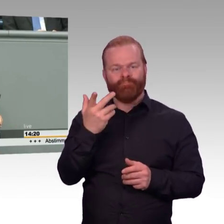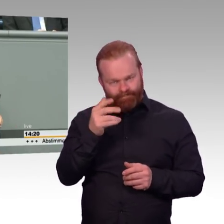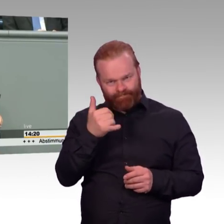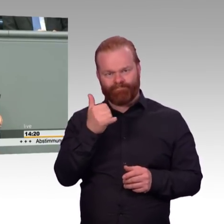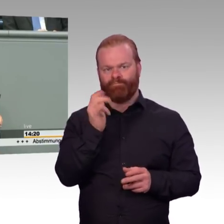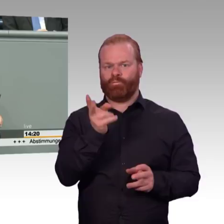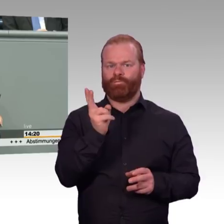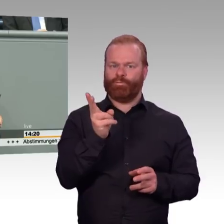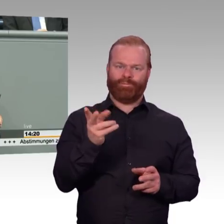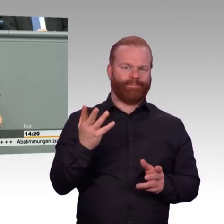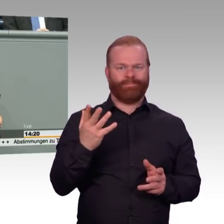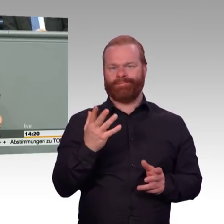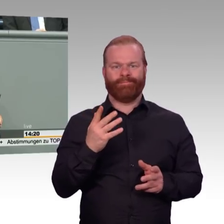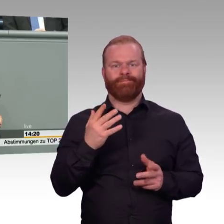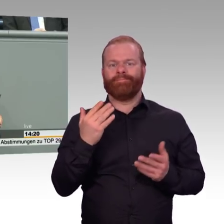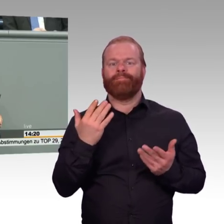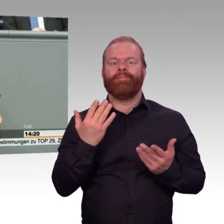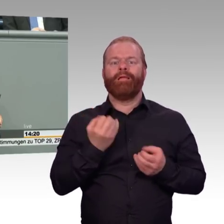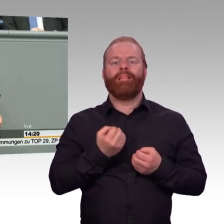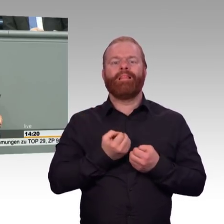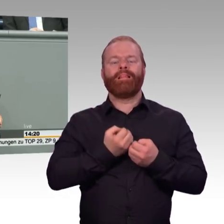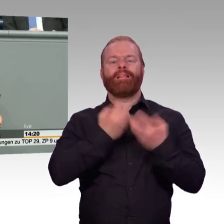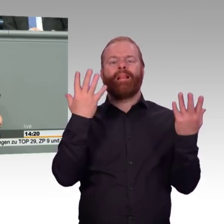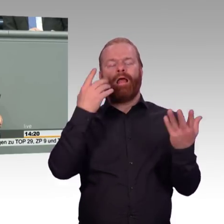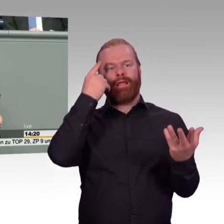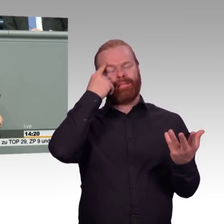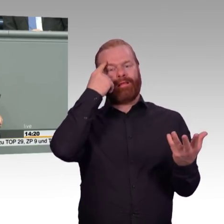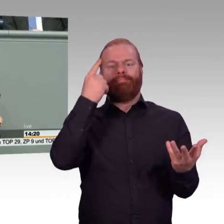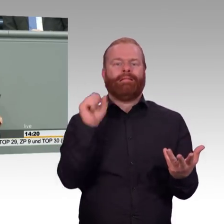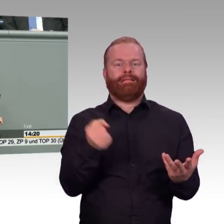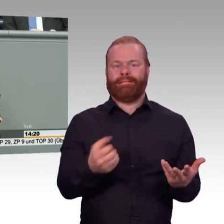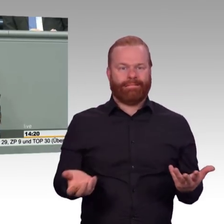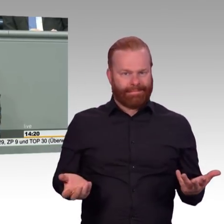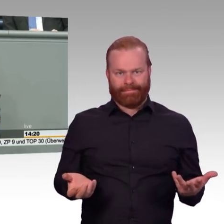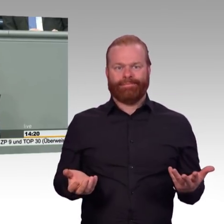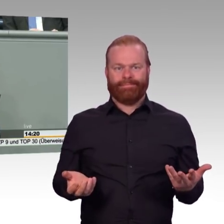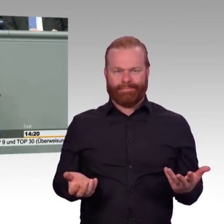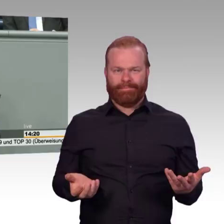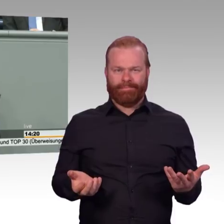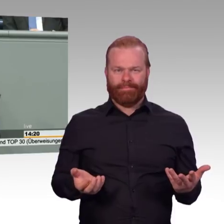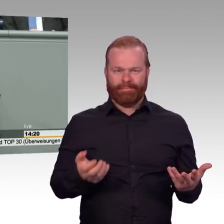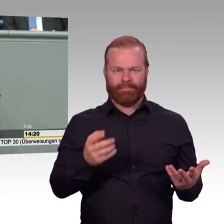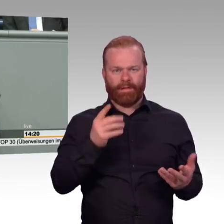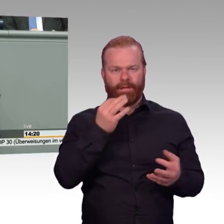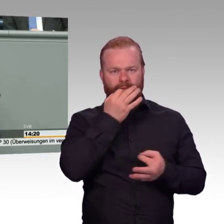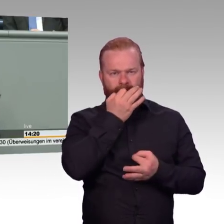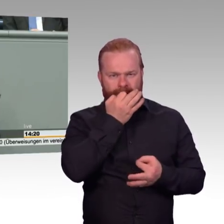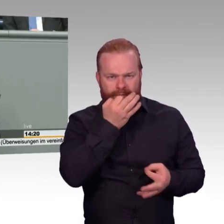das auch zutrifft, dass Sie nicht klar denken können. Nämlich, Sie unterstellen tatsächlich, dass mit der Braunkohle die